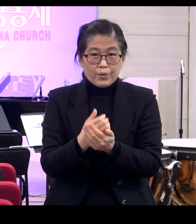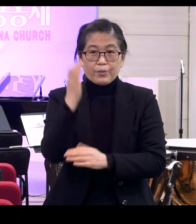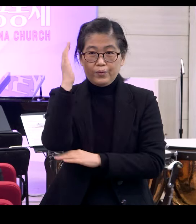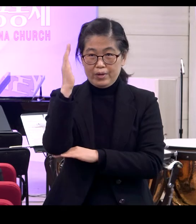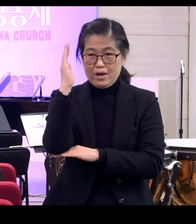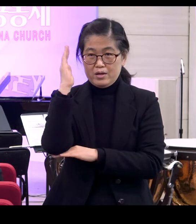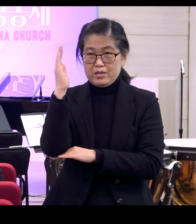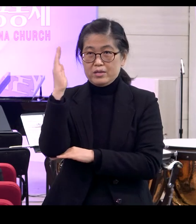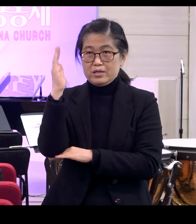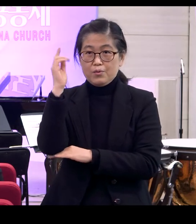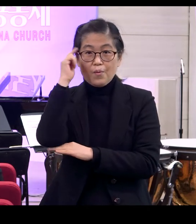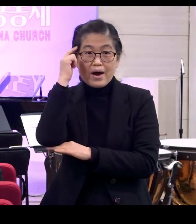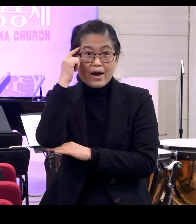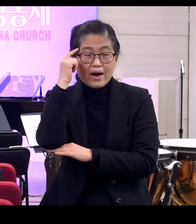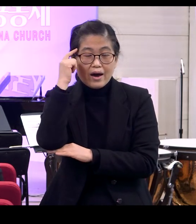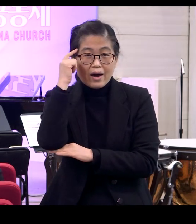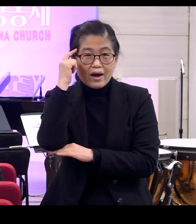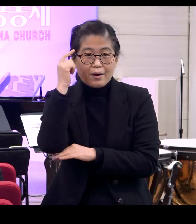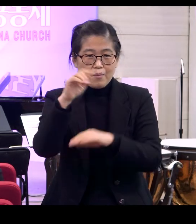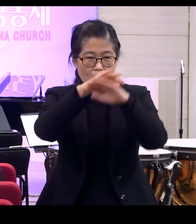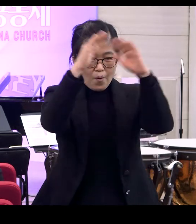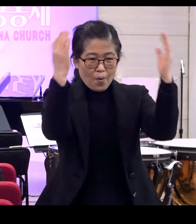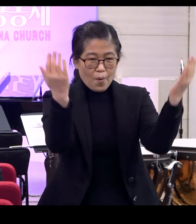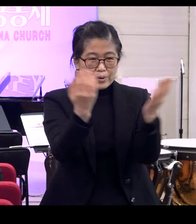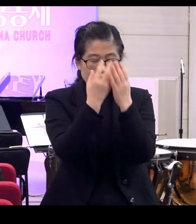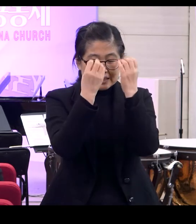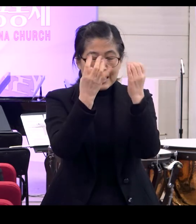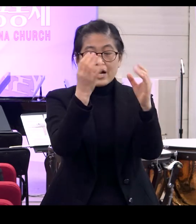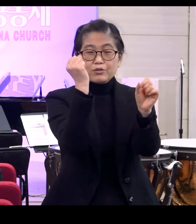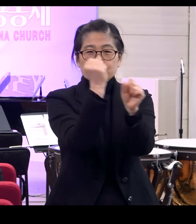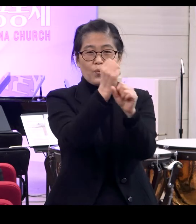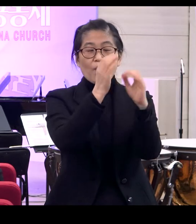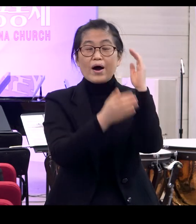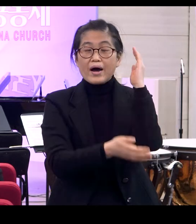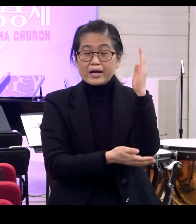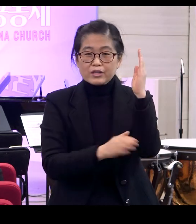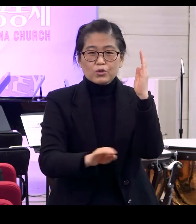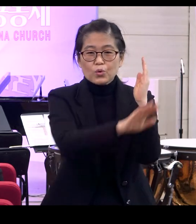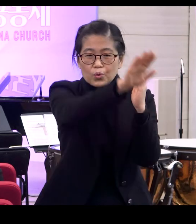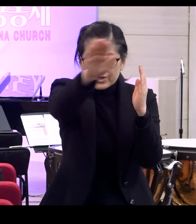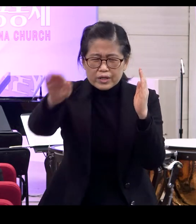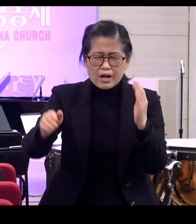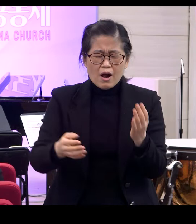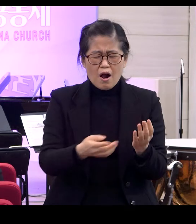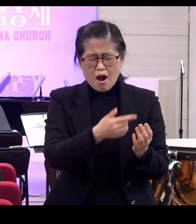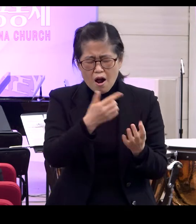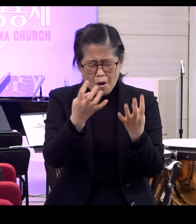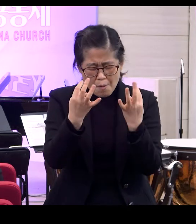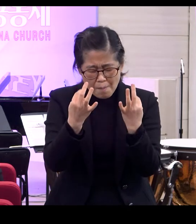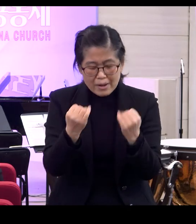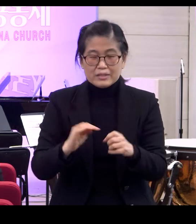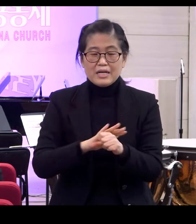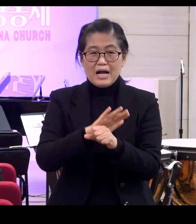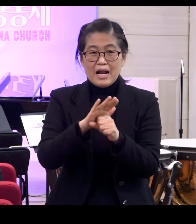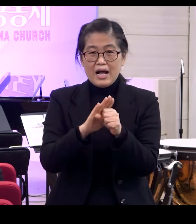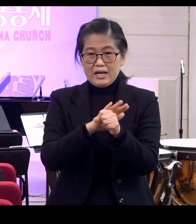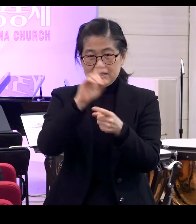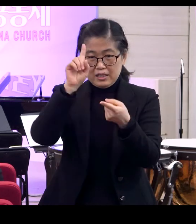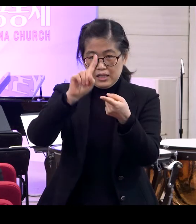왜냐하면요 바로 그 모든 창조의 이야기는요 하나님이 우리를 얼마나 사랑하시는지 그걸 말하고 있기